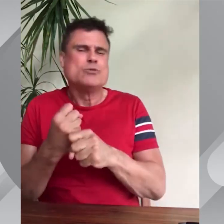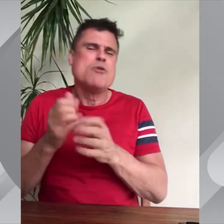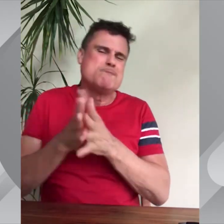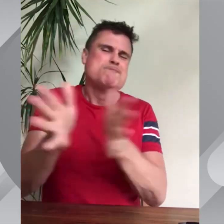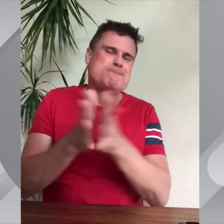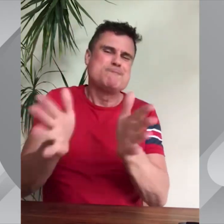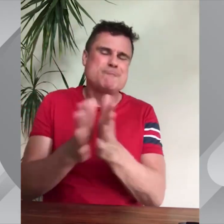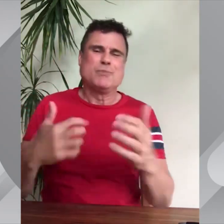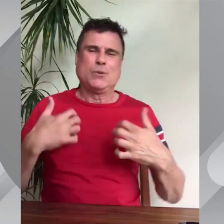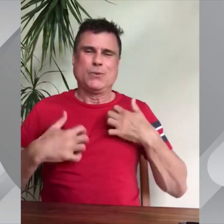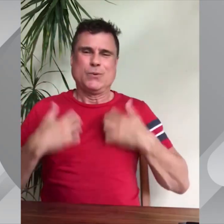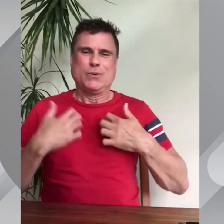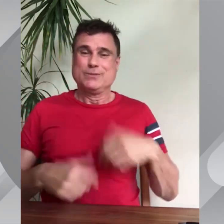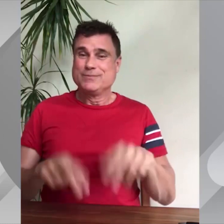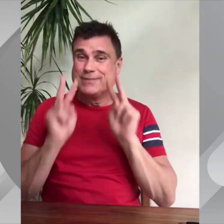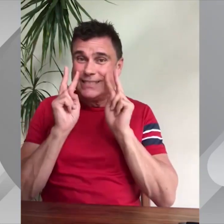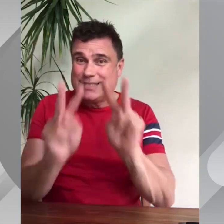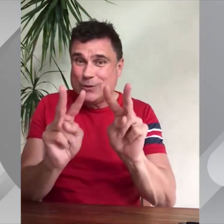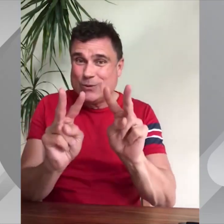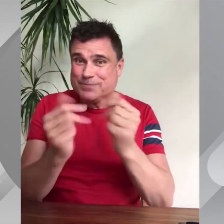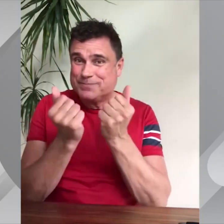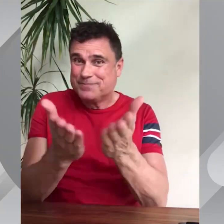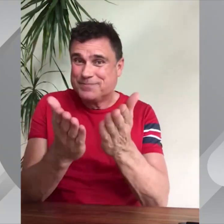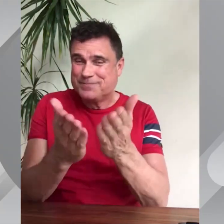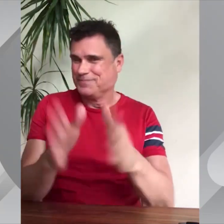desempeño a través de la historia. Estoy muy contento de poder verlos allí.